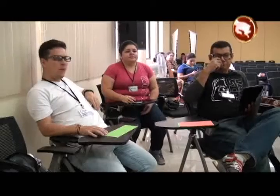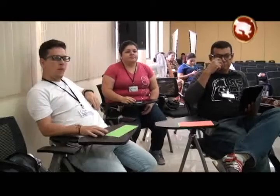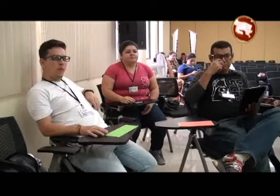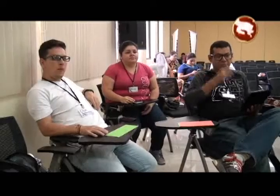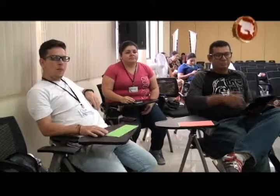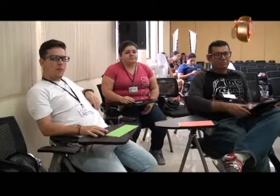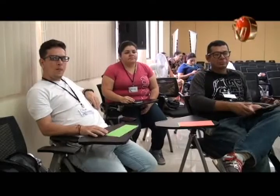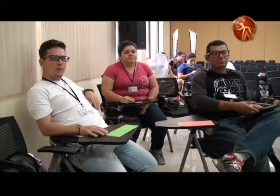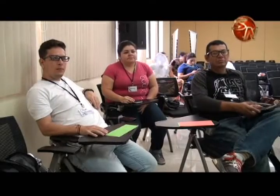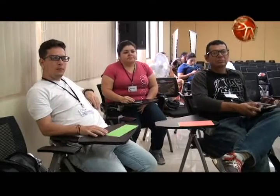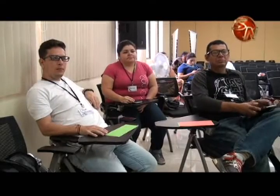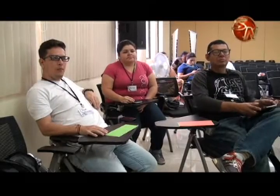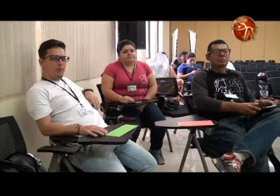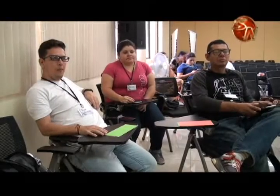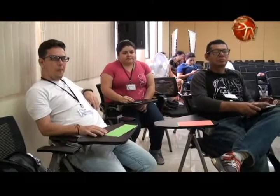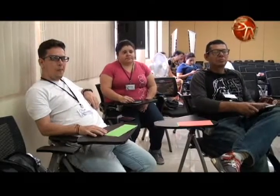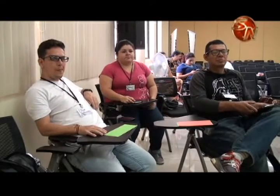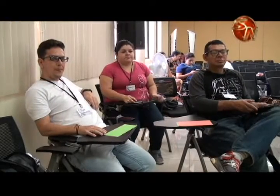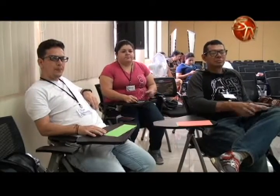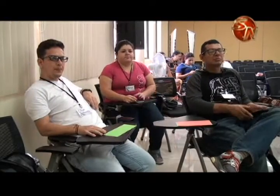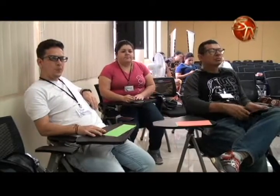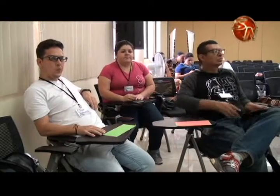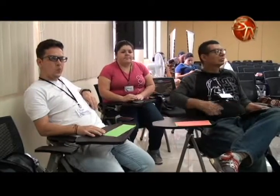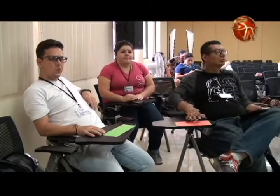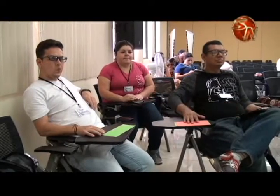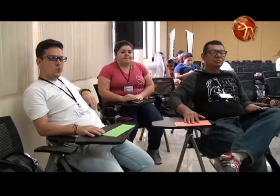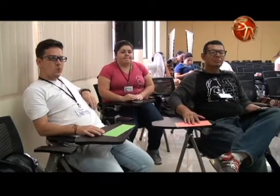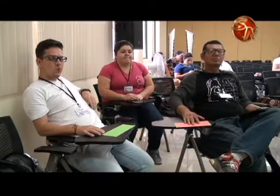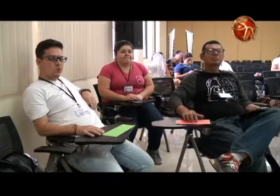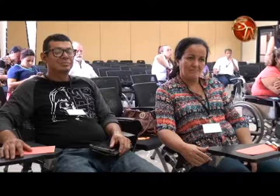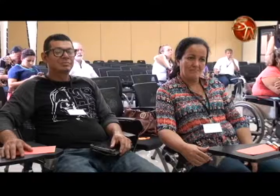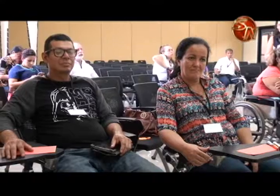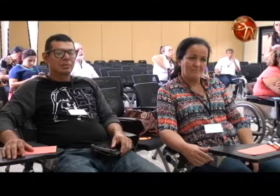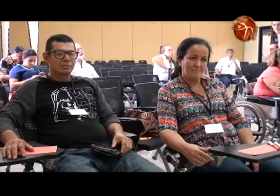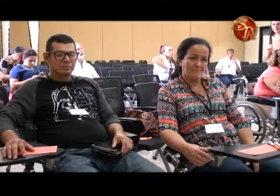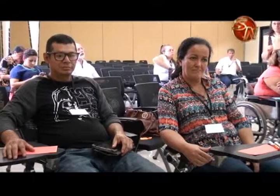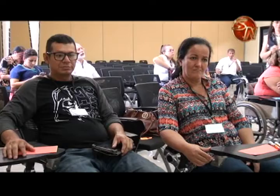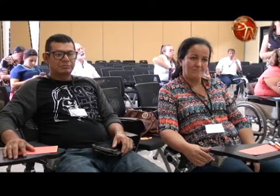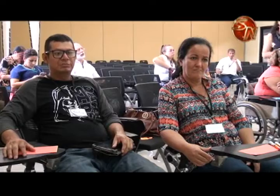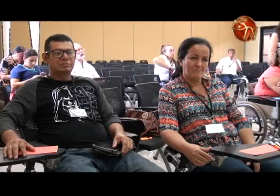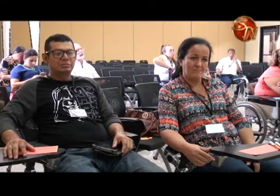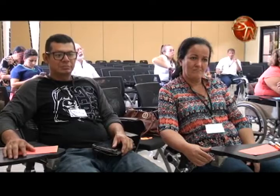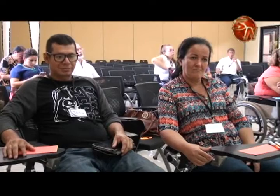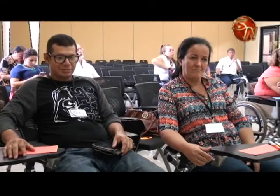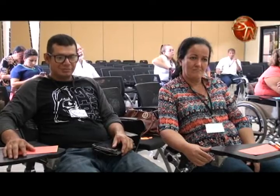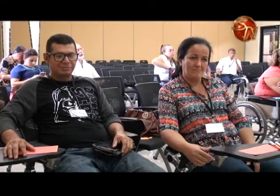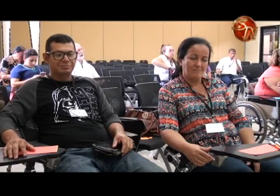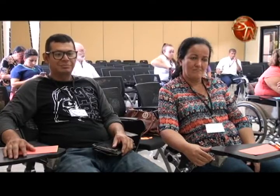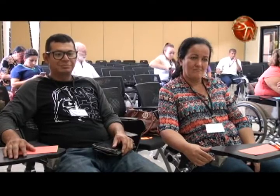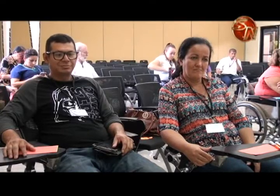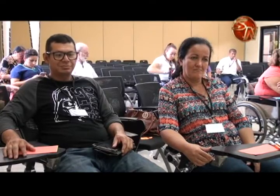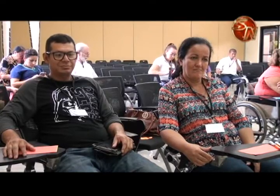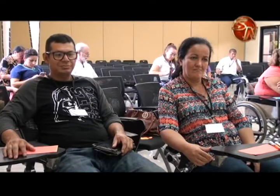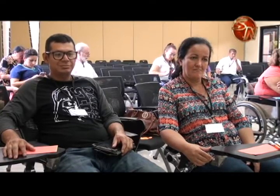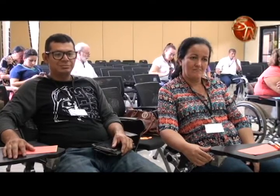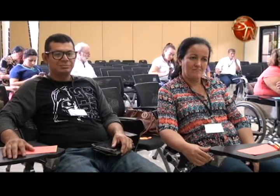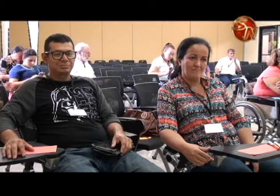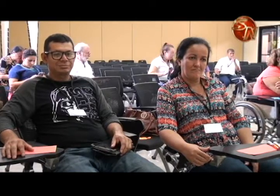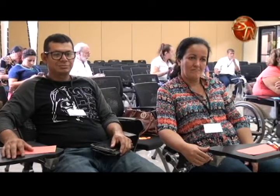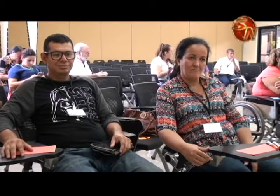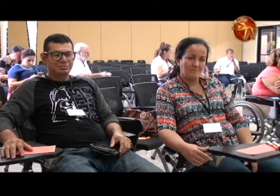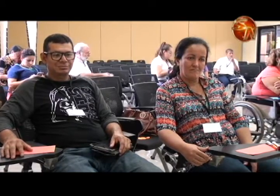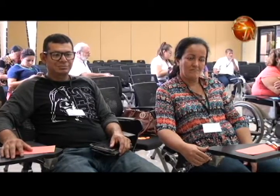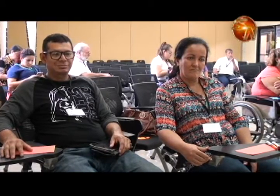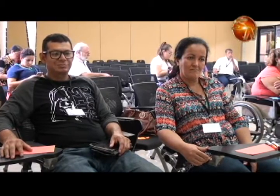Un grupo de 60 personas con discapacidad forman parte de la comunidad sorda de Pérez Celedón, quienes luchan por tener